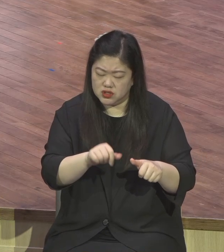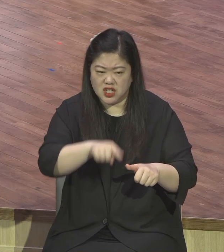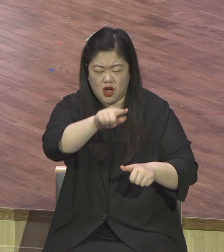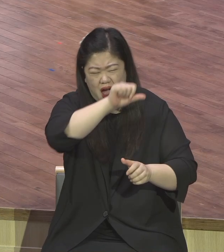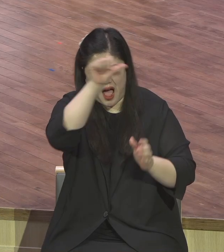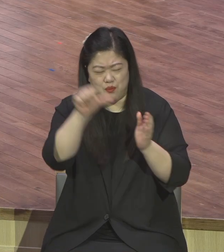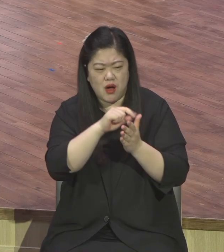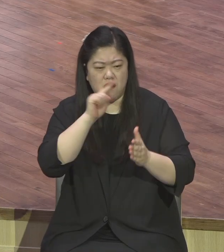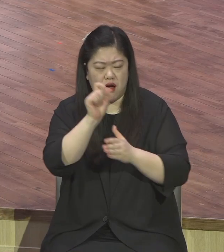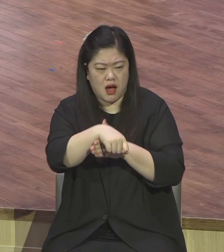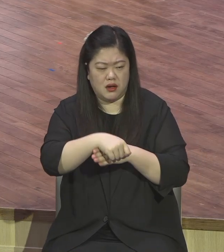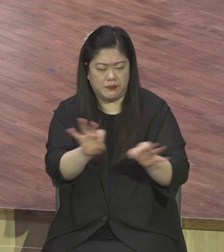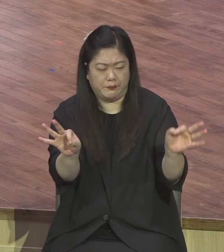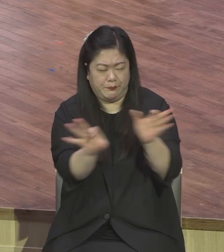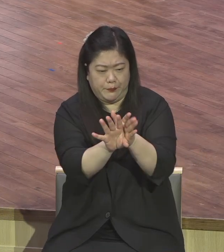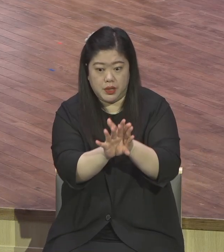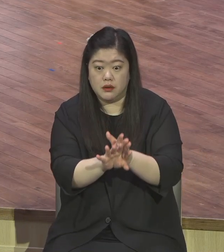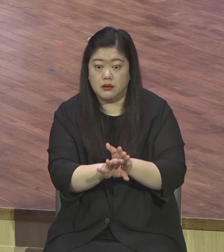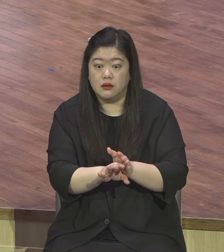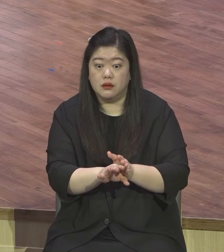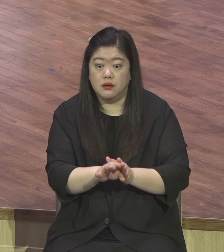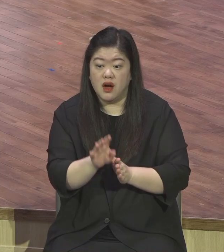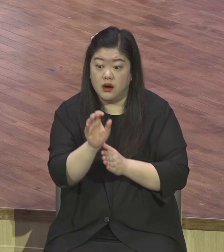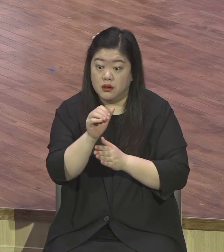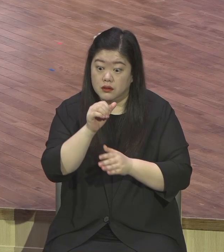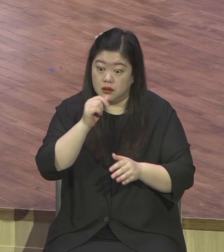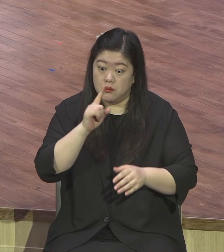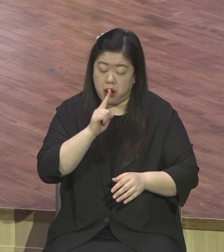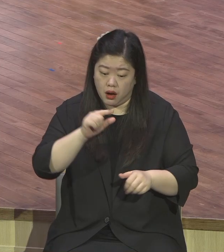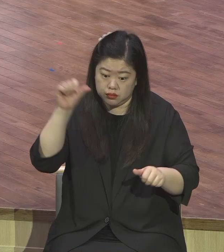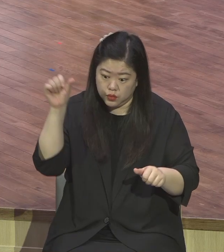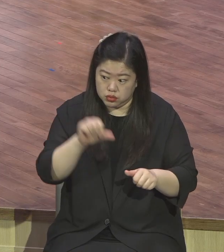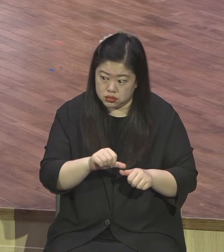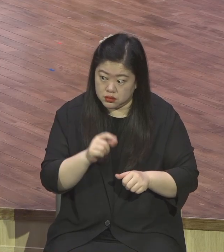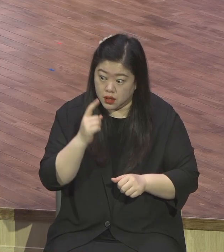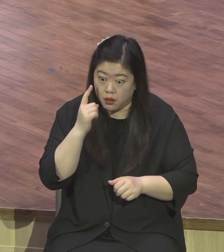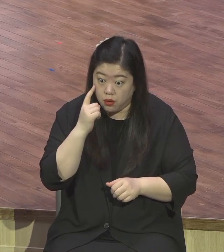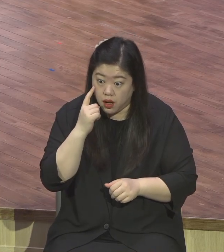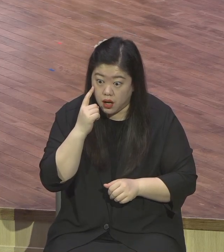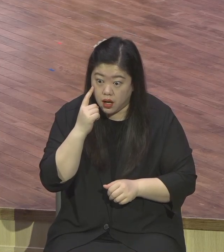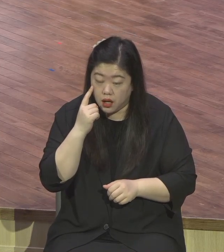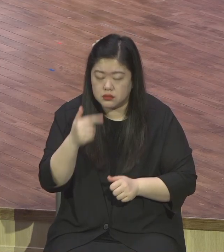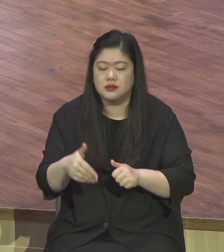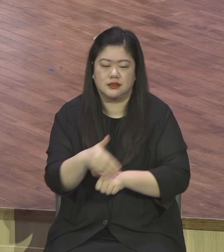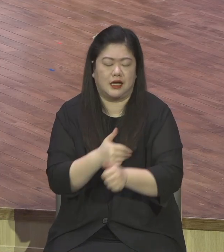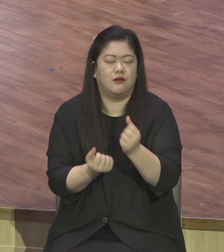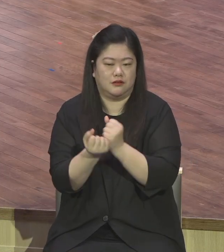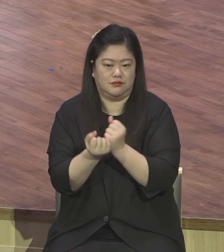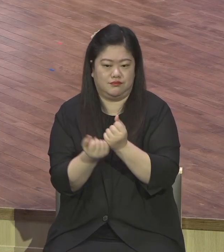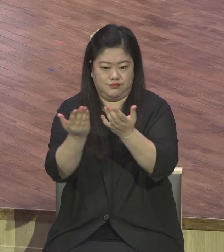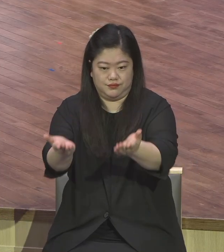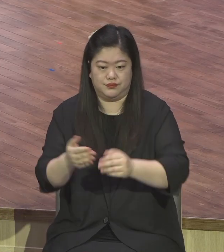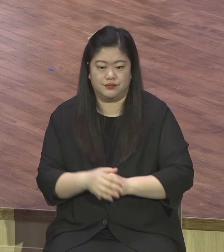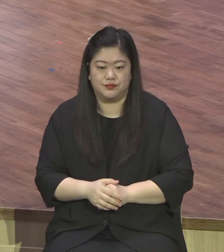예수님께서는 이 무화과 나무 사건을 통해서 중요한 영적